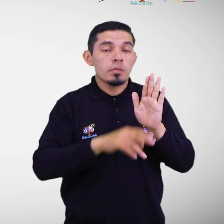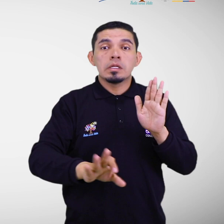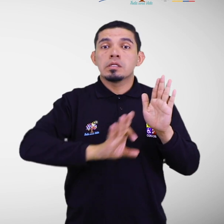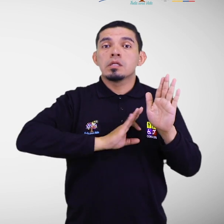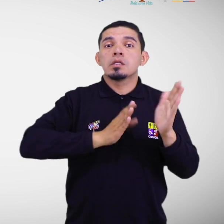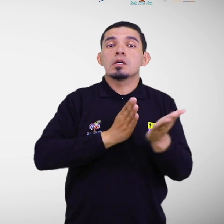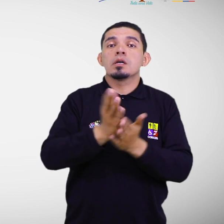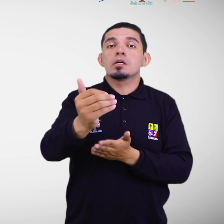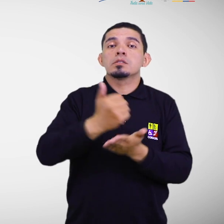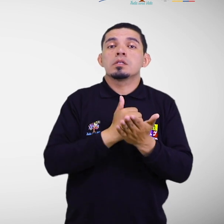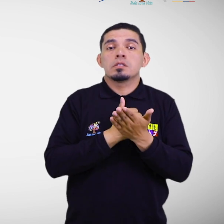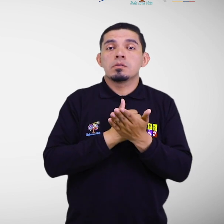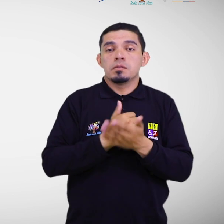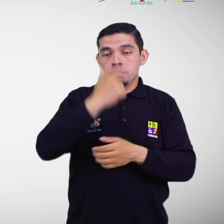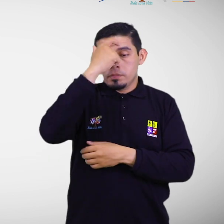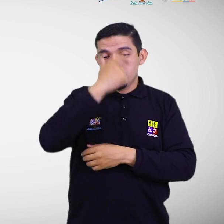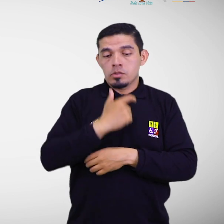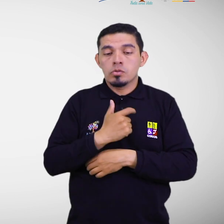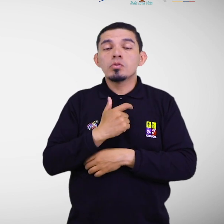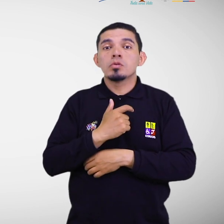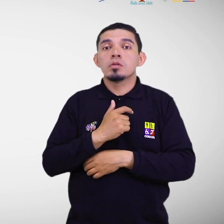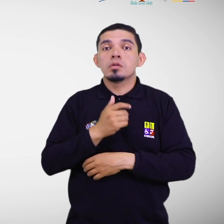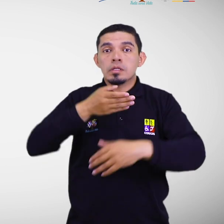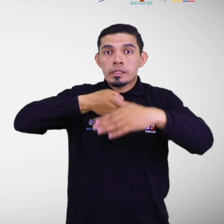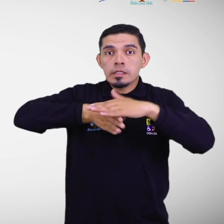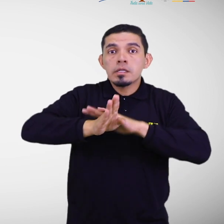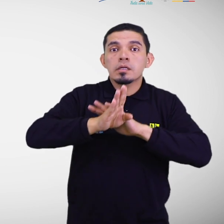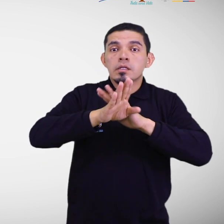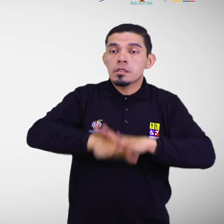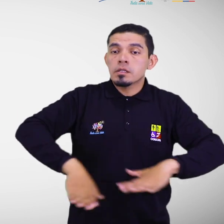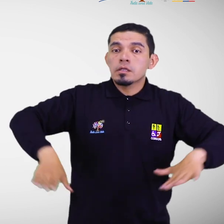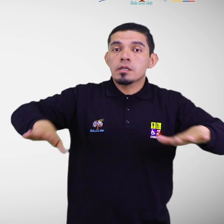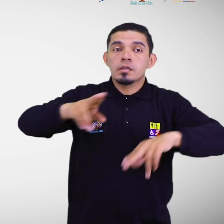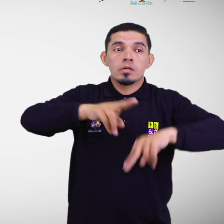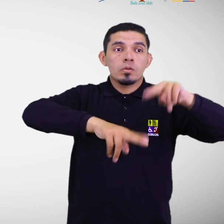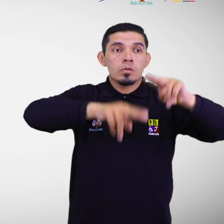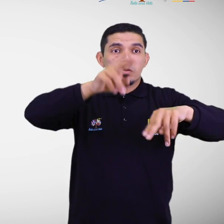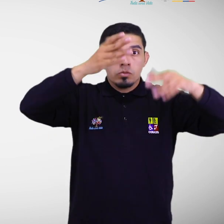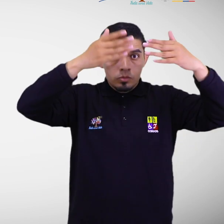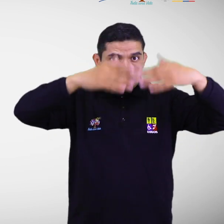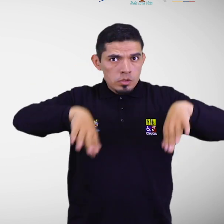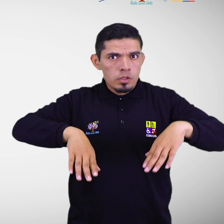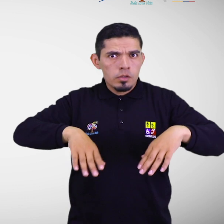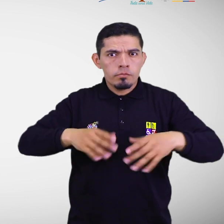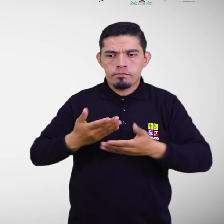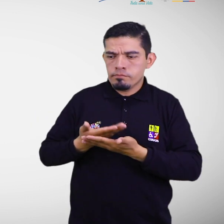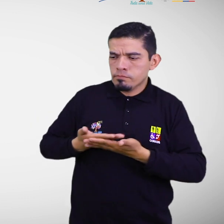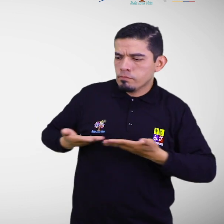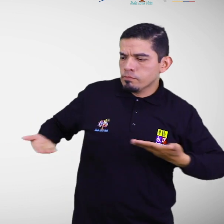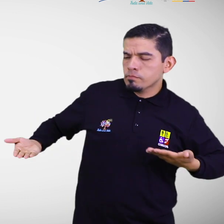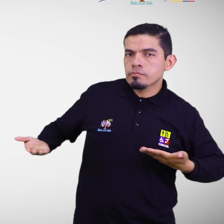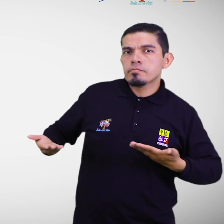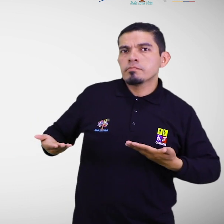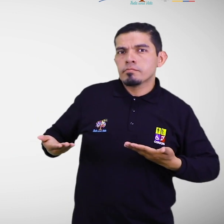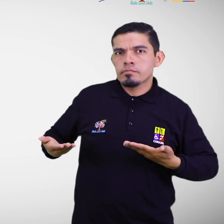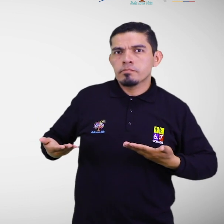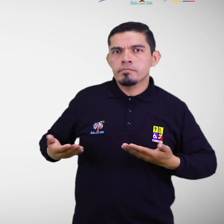accesibilidad de las personas al medio físico y al entorno construido a través del siguiente enlace electrónico.